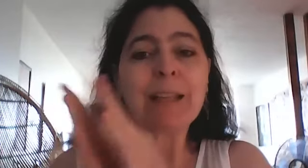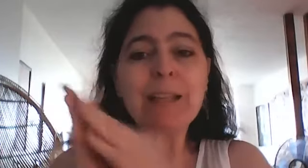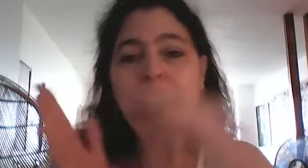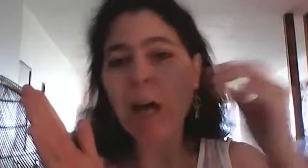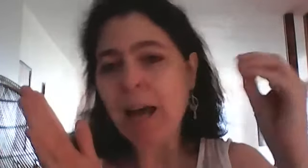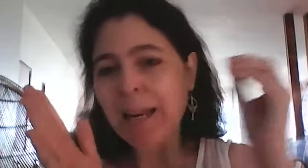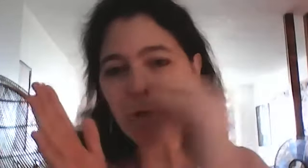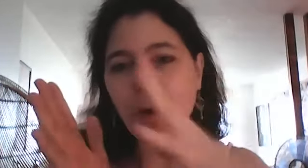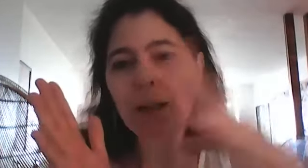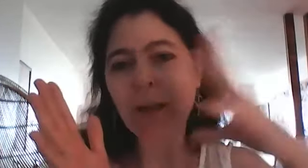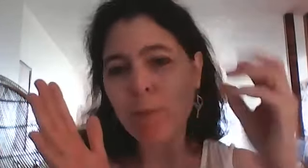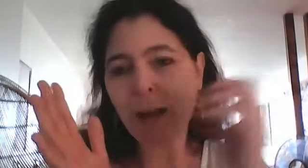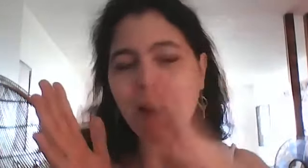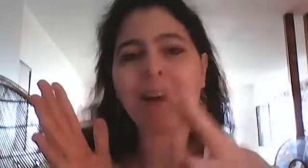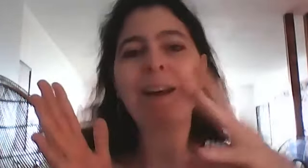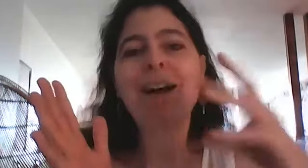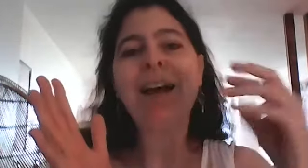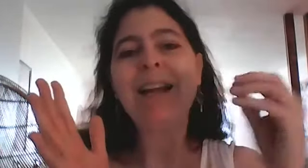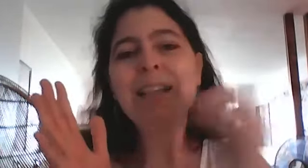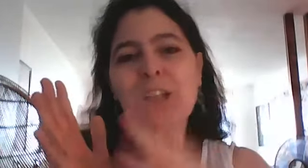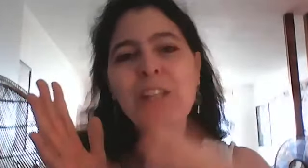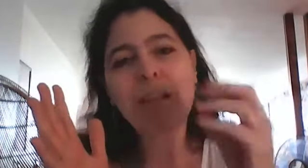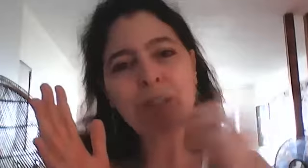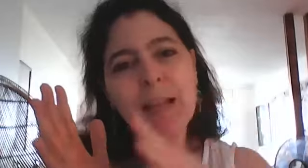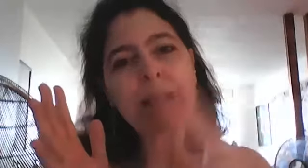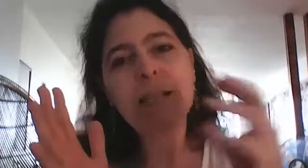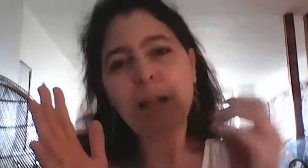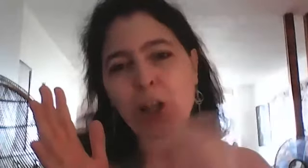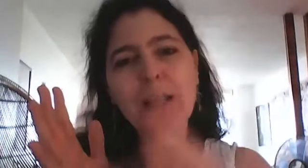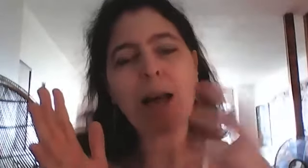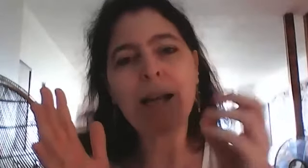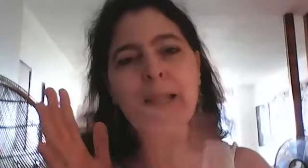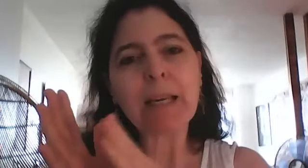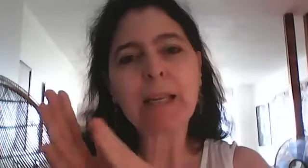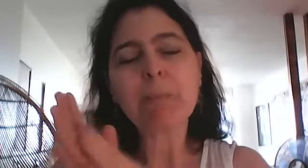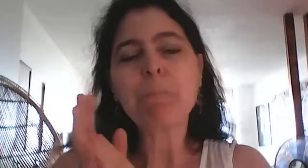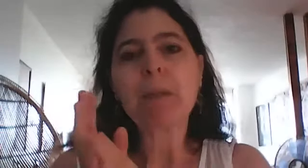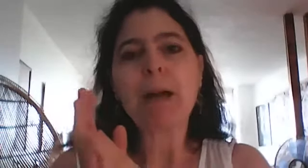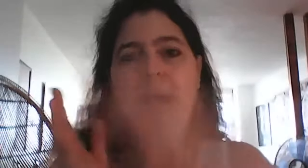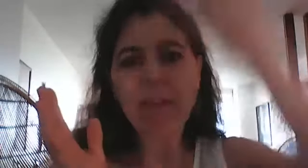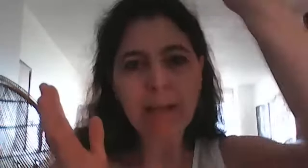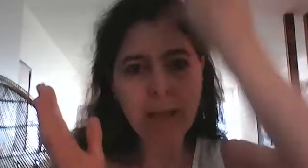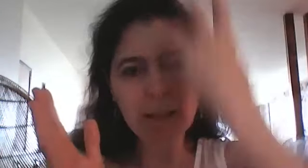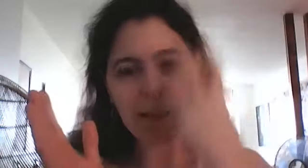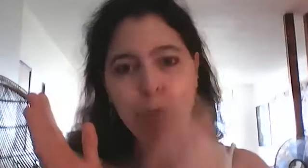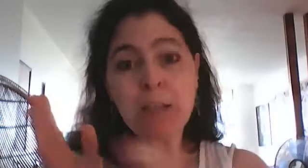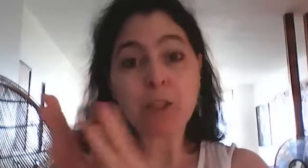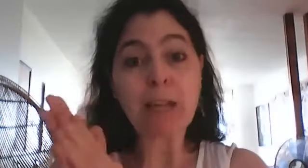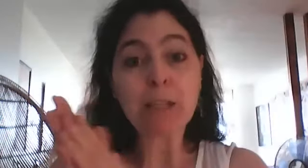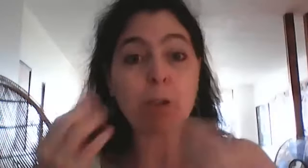technique là elle envoie de la lumière elle énergise elle vitalise elle régénère elle guérit avec la puissance de la source